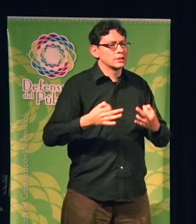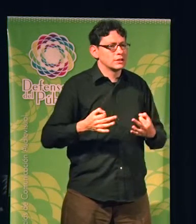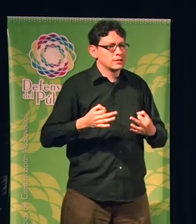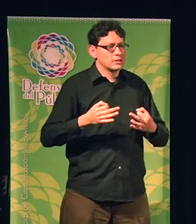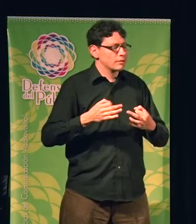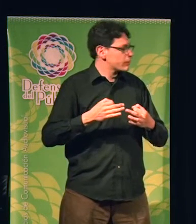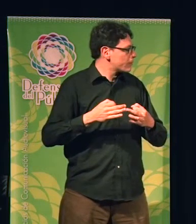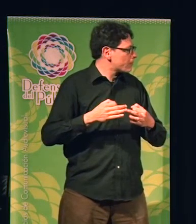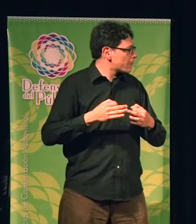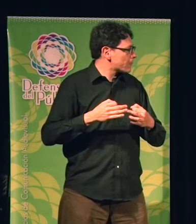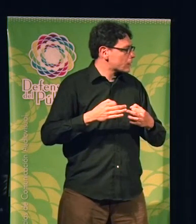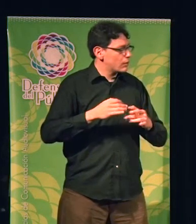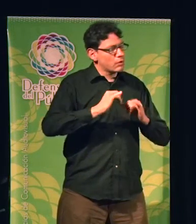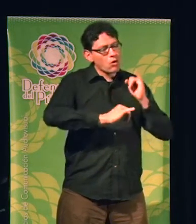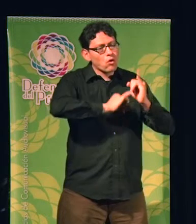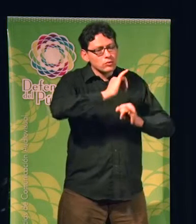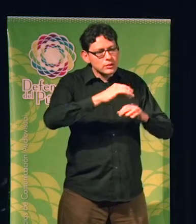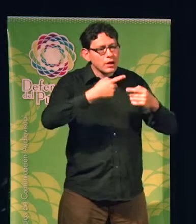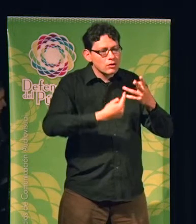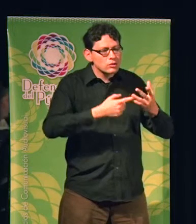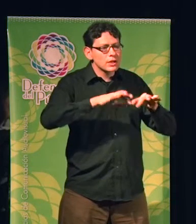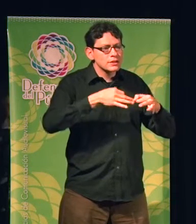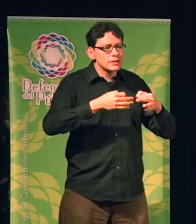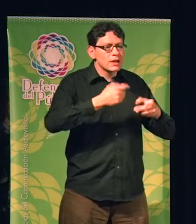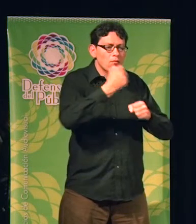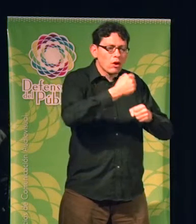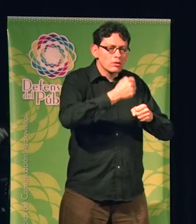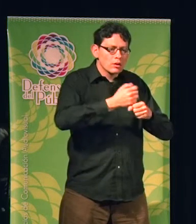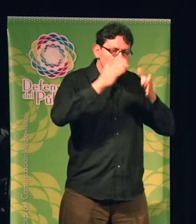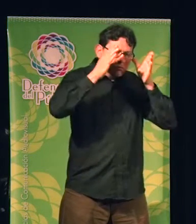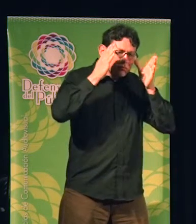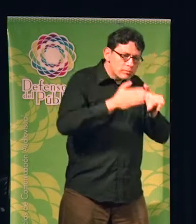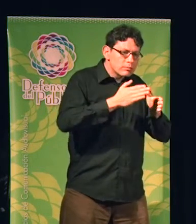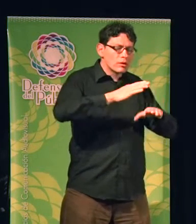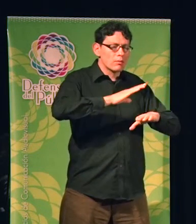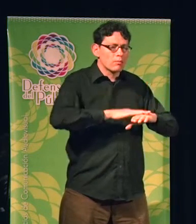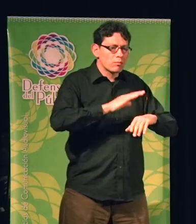de contar la ciencia es un trabajo serio, es un trabajo responsable.